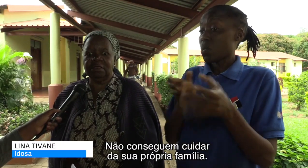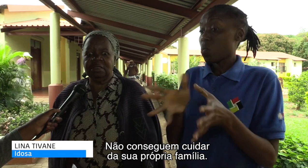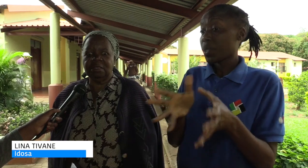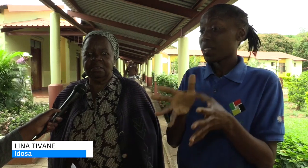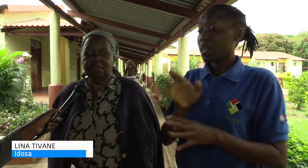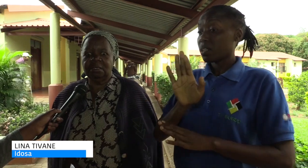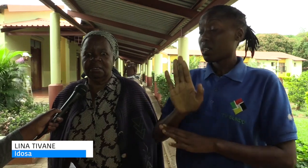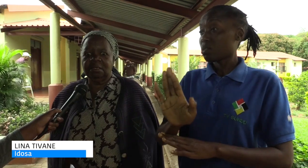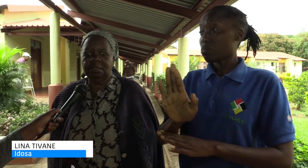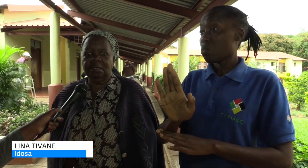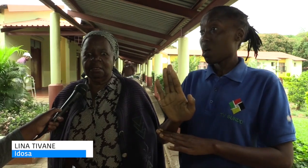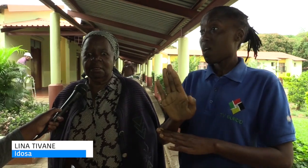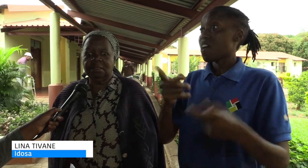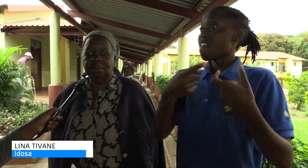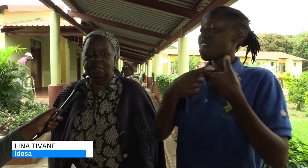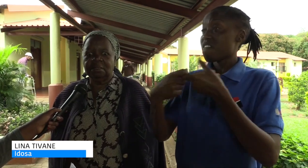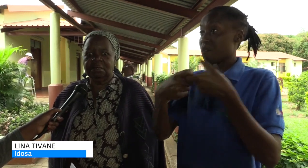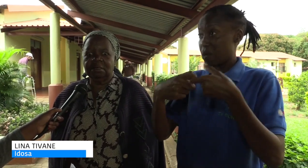família